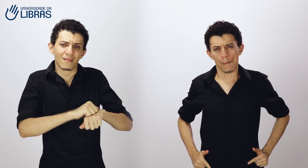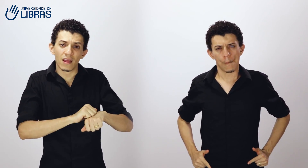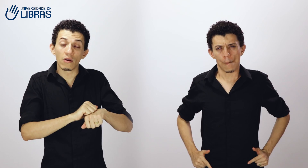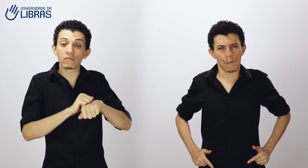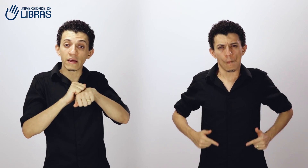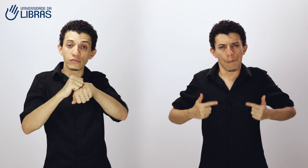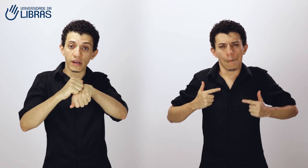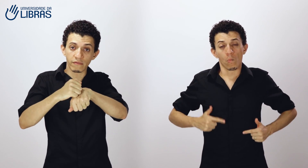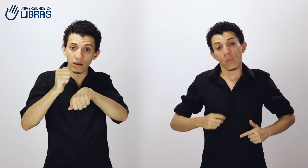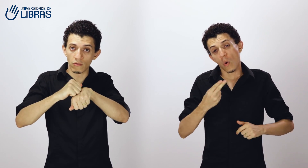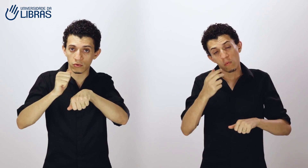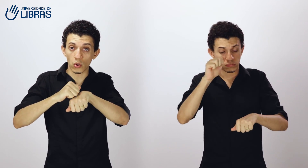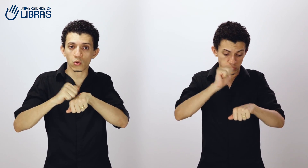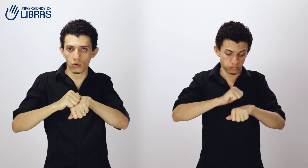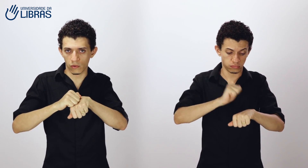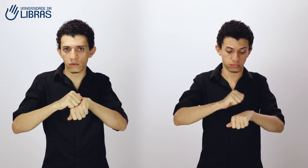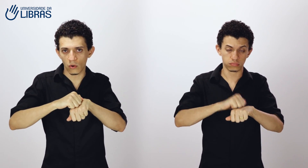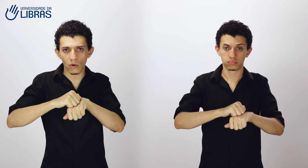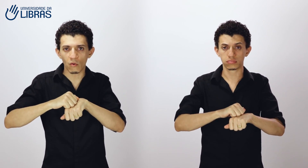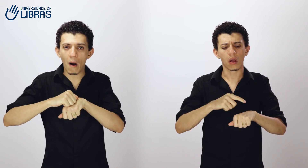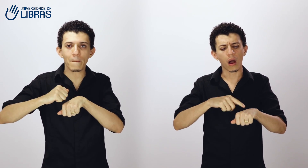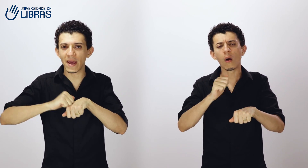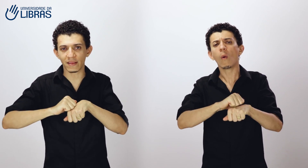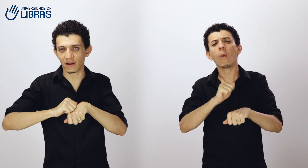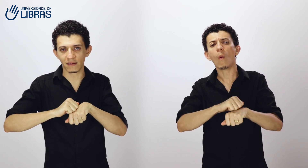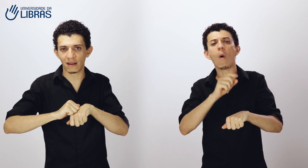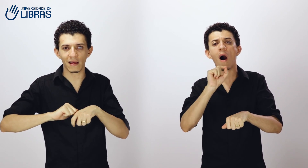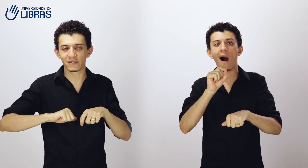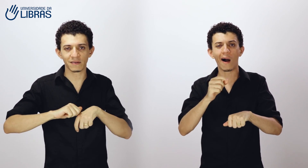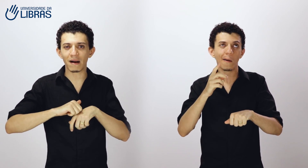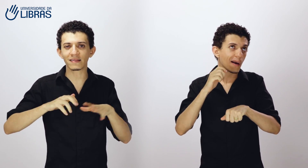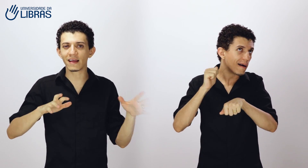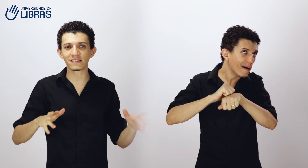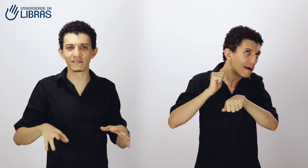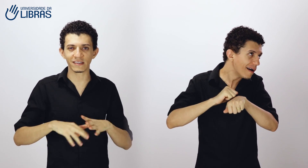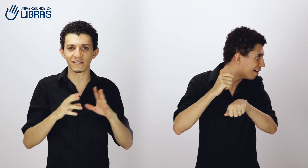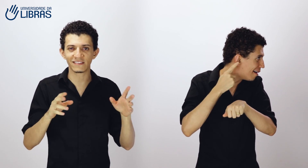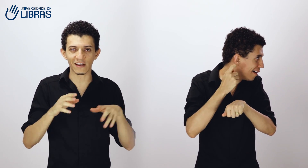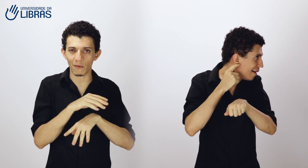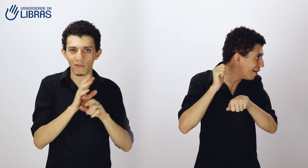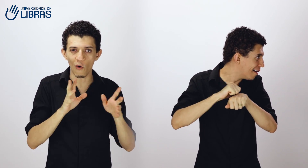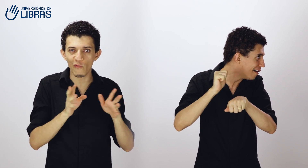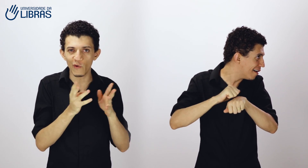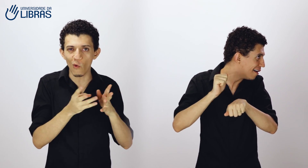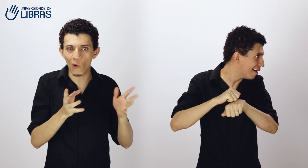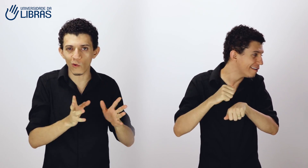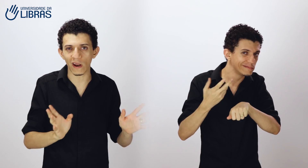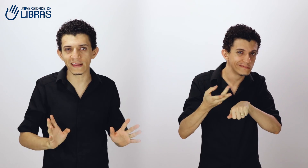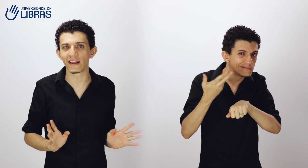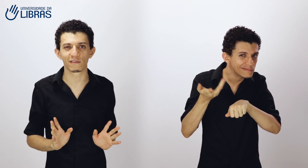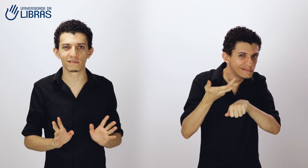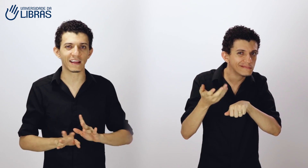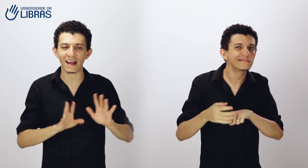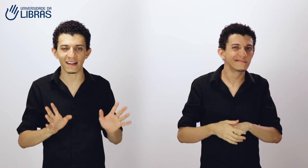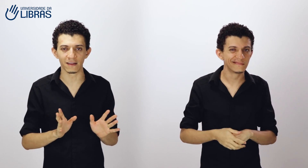Eu não tenho dinheiro nenhum. Estou duro. Estou igual uma pedra. Se você bater assim, vai só ouvir o oco lá dentro. Não tem nada.